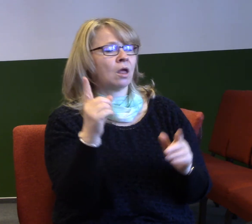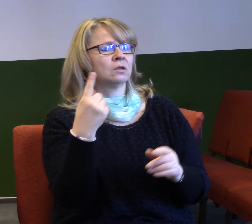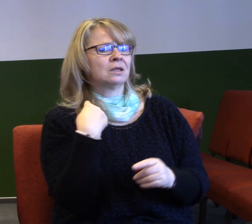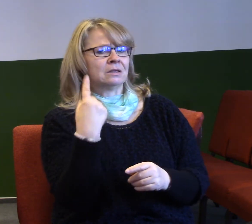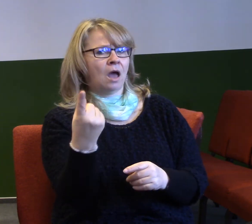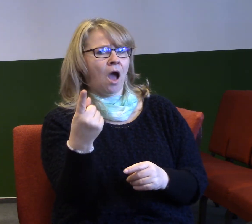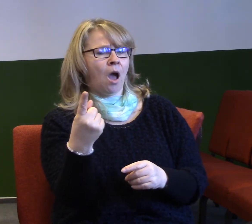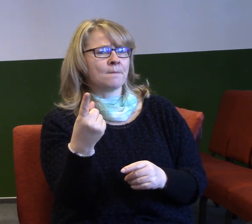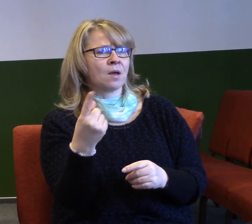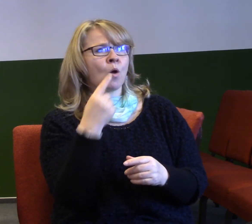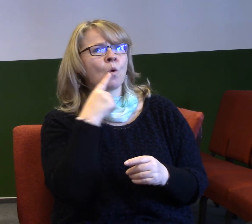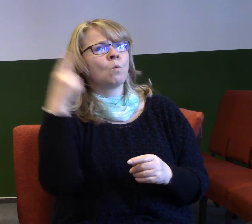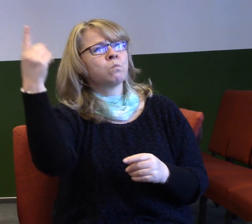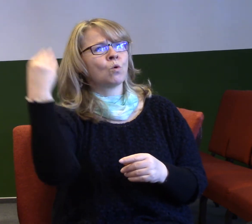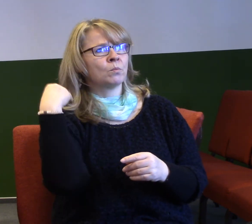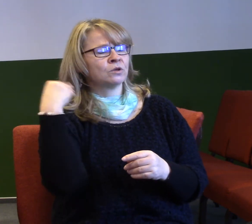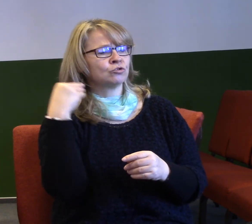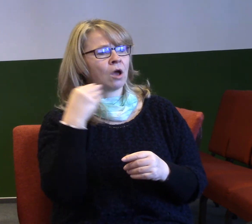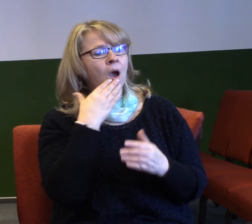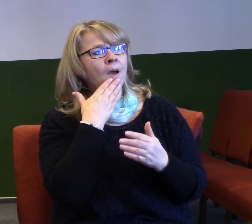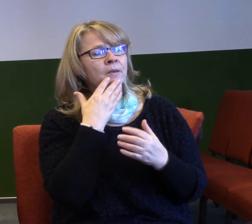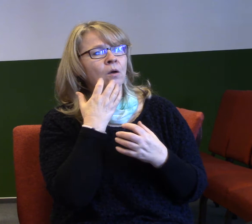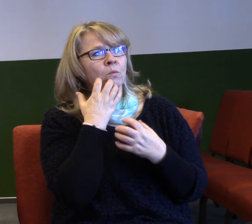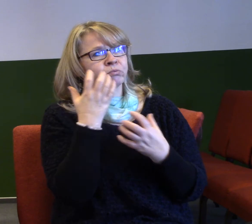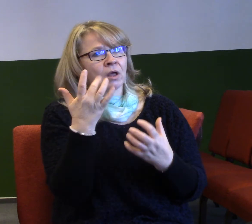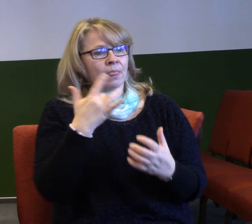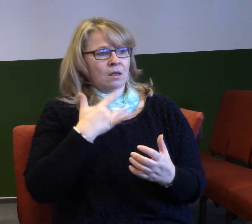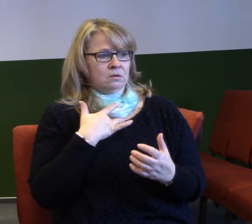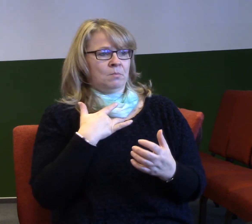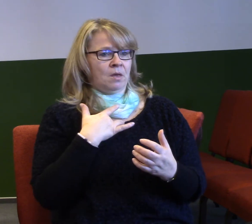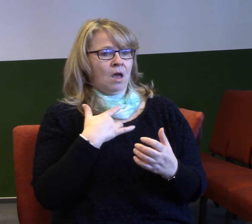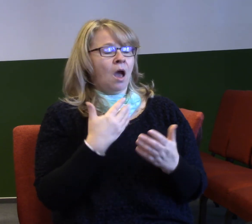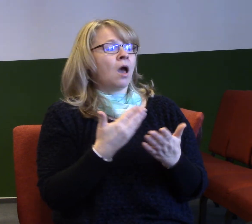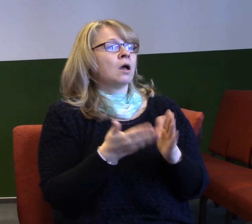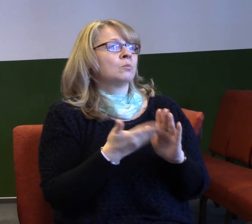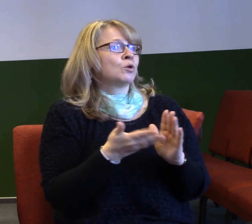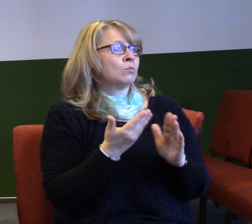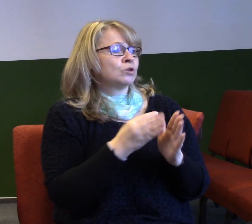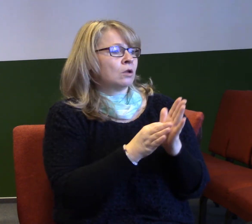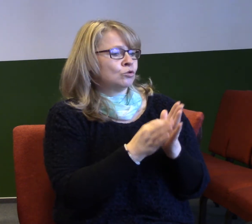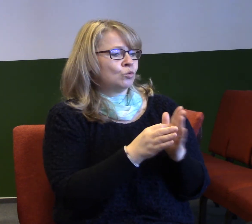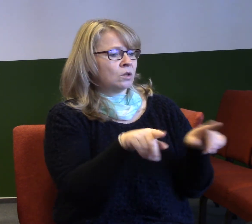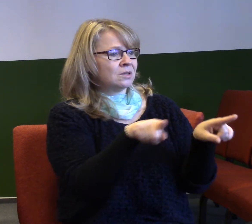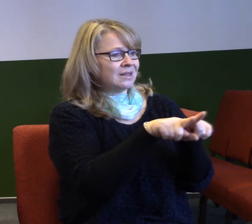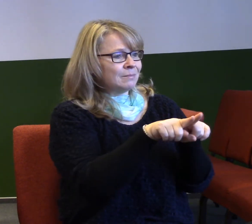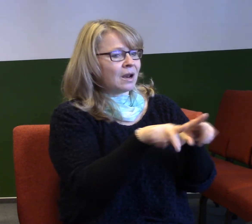prohlášení. Když jsou dva lidé, třeba jsou rozenci, tak už to jsou vztahy a víte, jak to je.